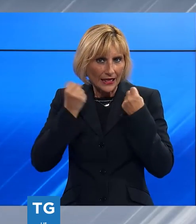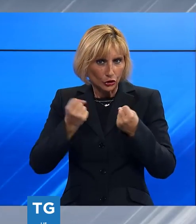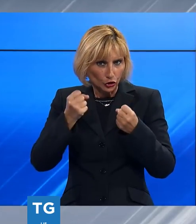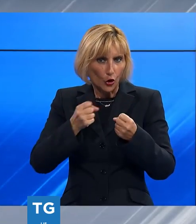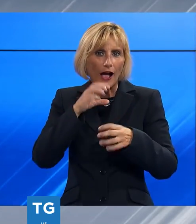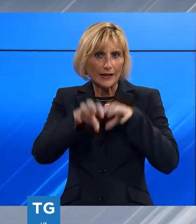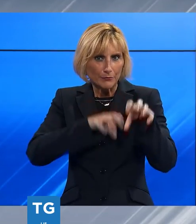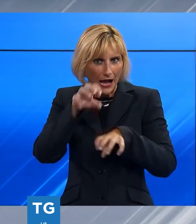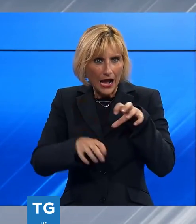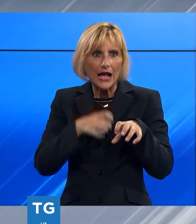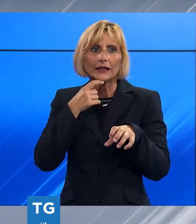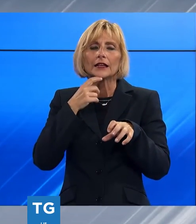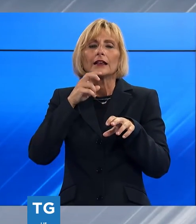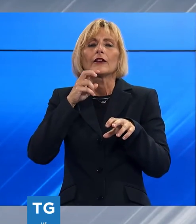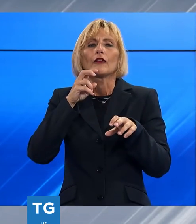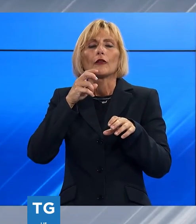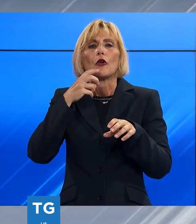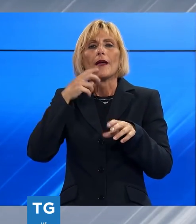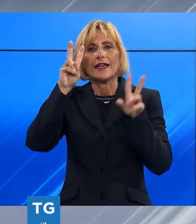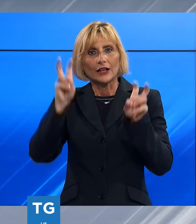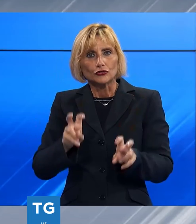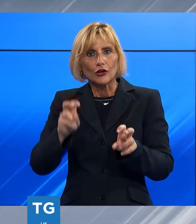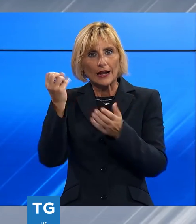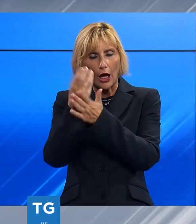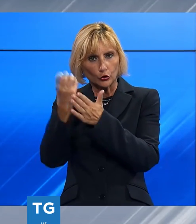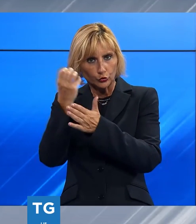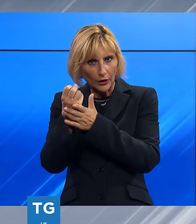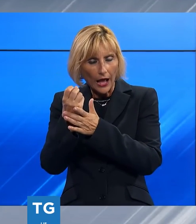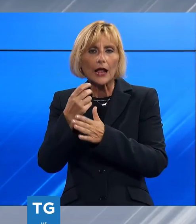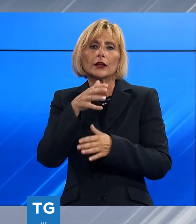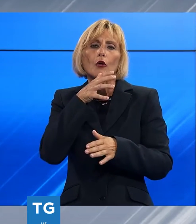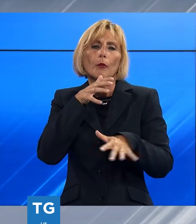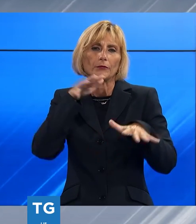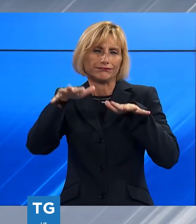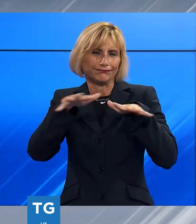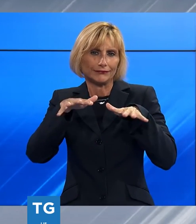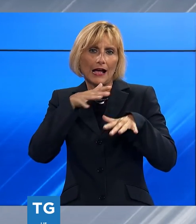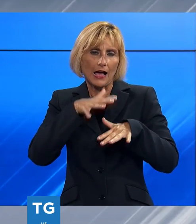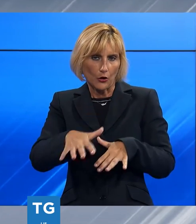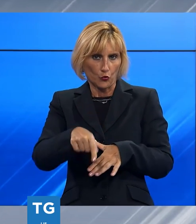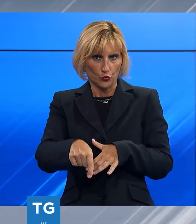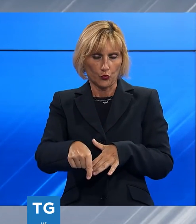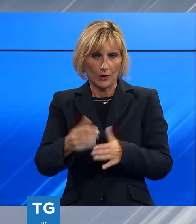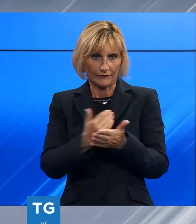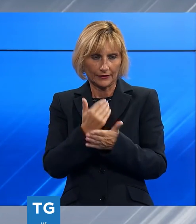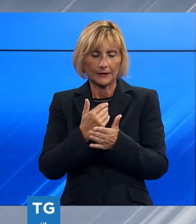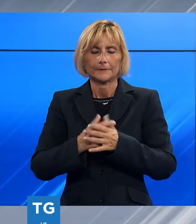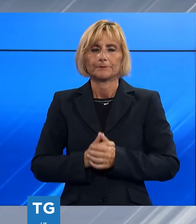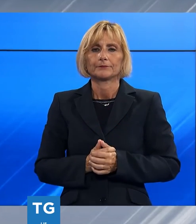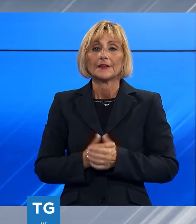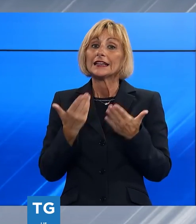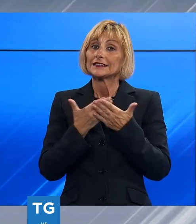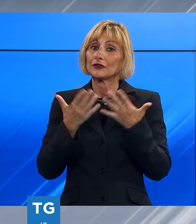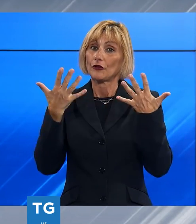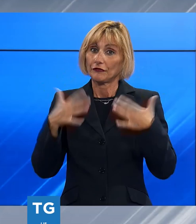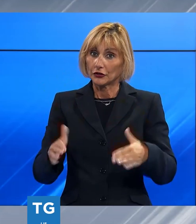rinnovabili e gli interventi di prevenzione sul dissesto idrogeologico. Si chiude qua la prima parte del